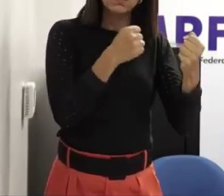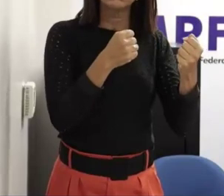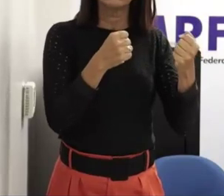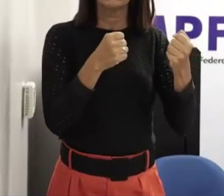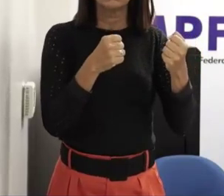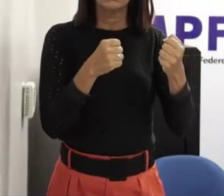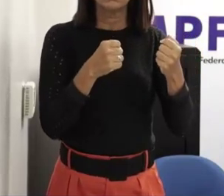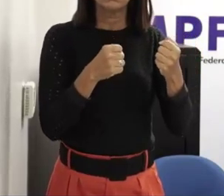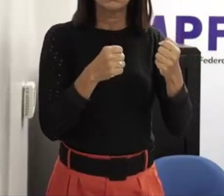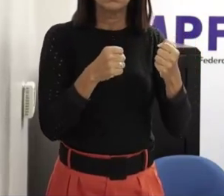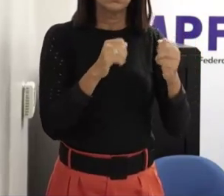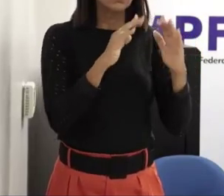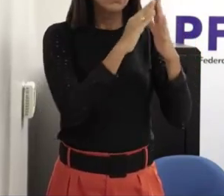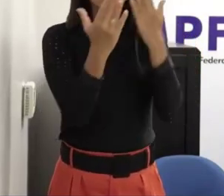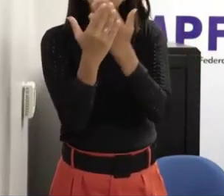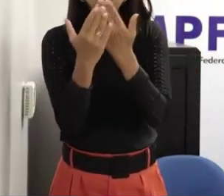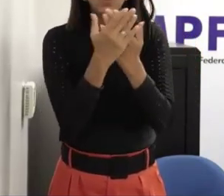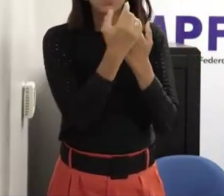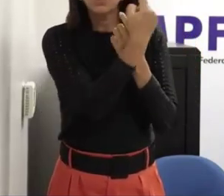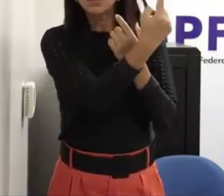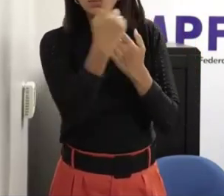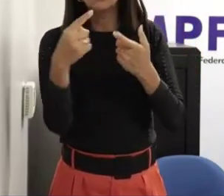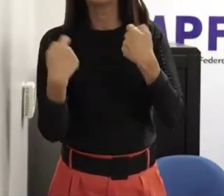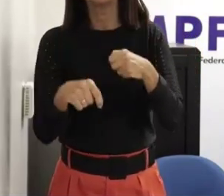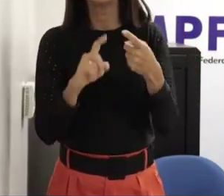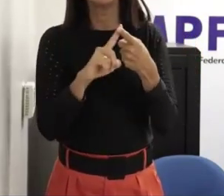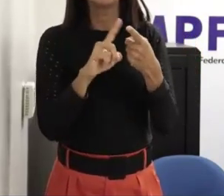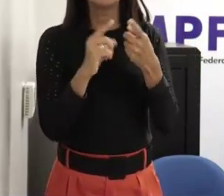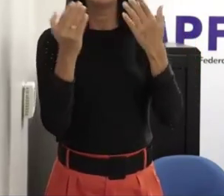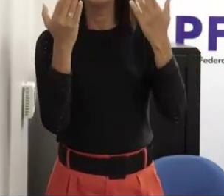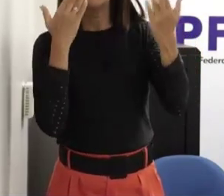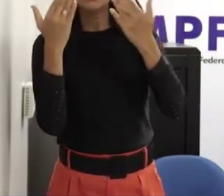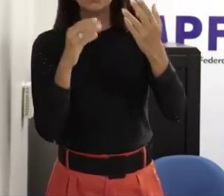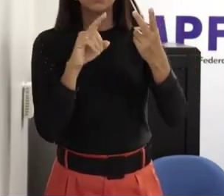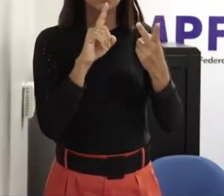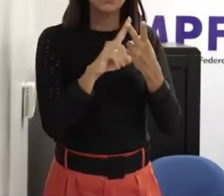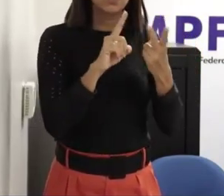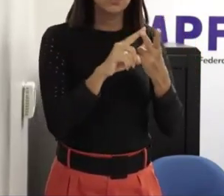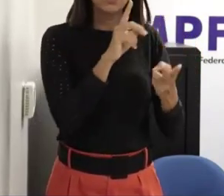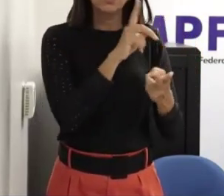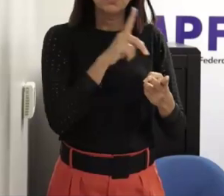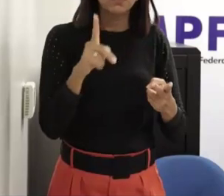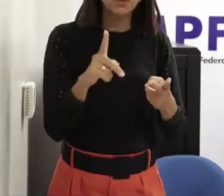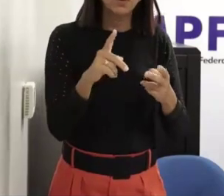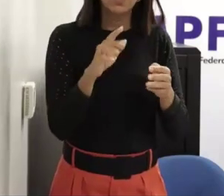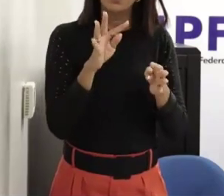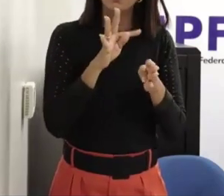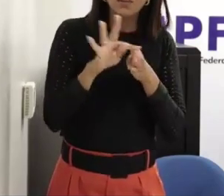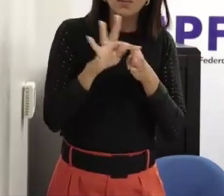unidade escolar deveria ter psicólogo escolar e assistente social porque são profissionais que estão habilitados